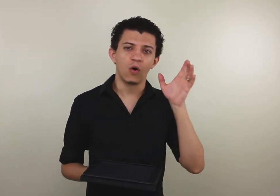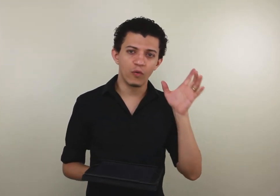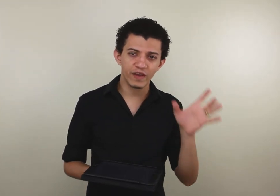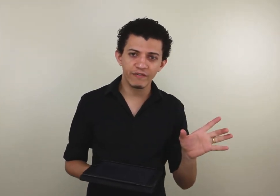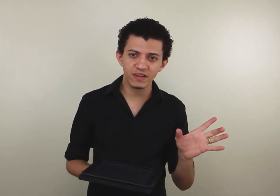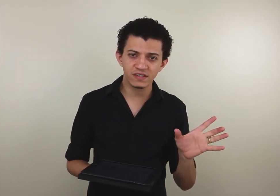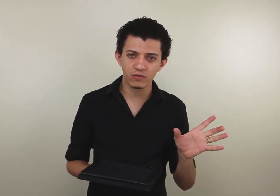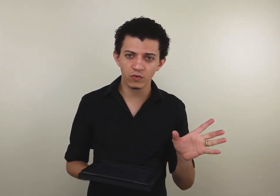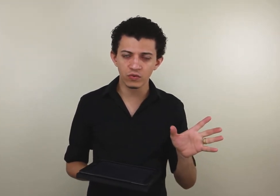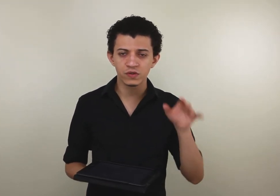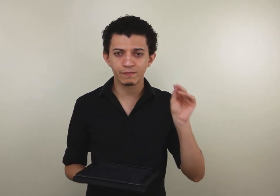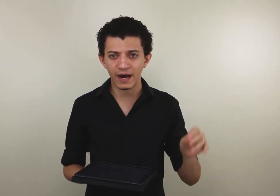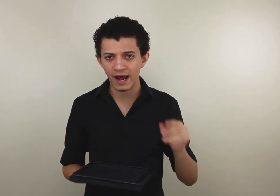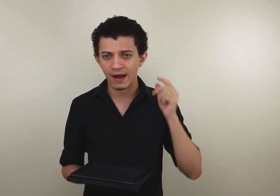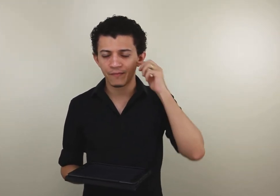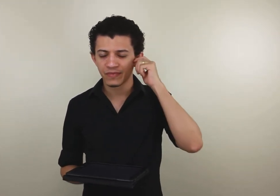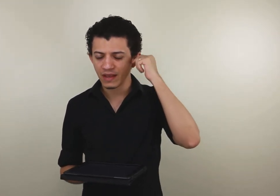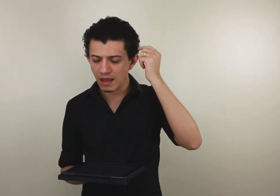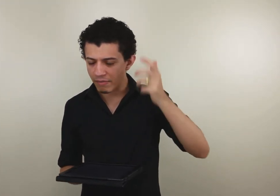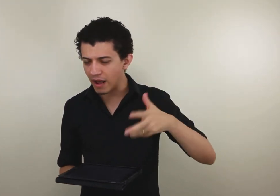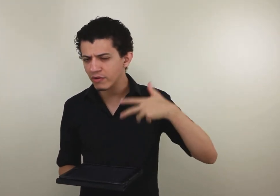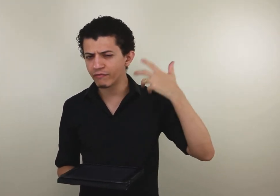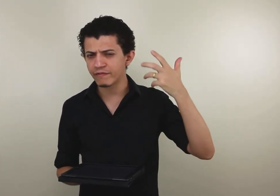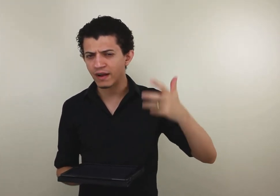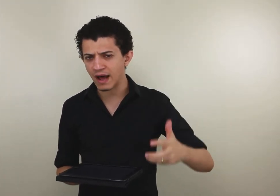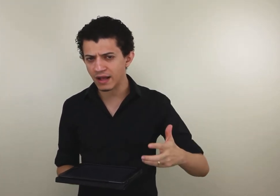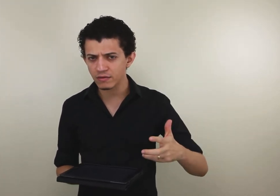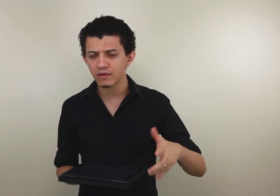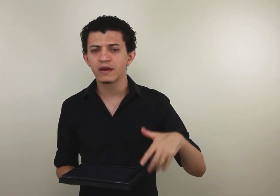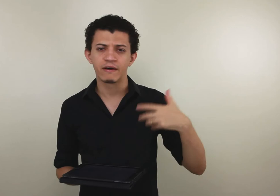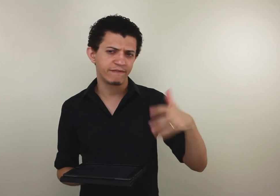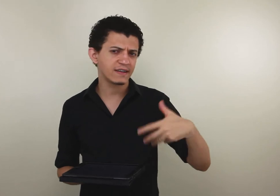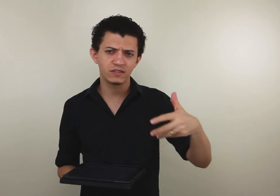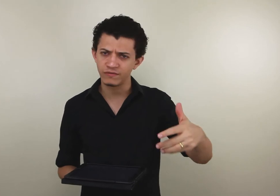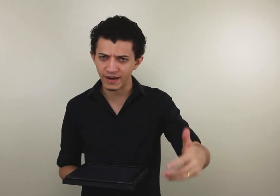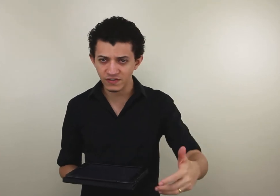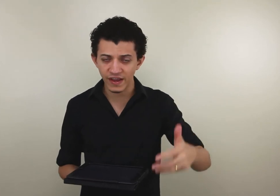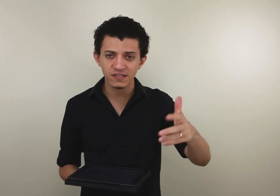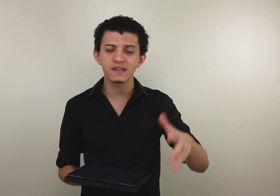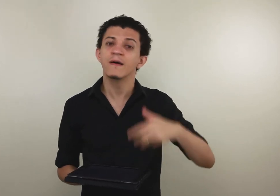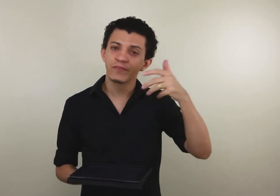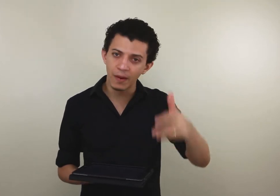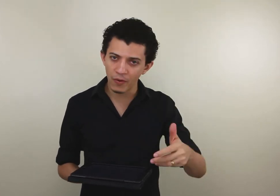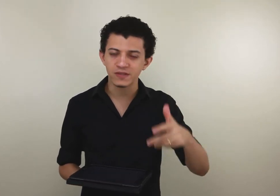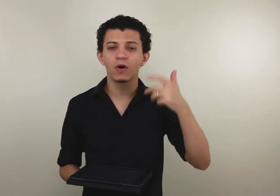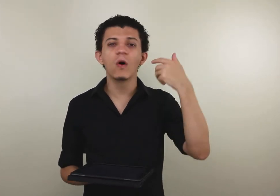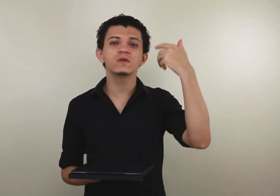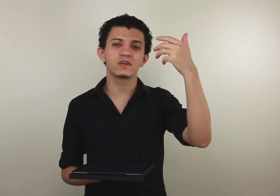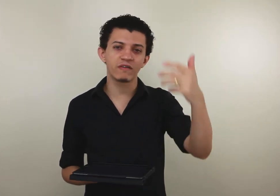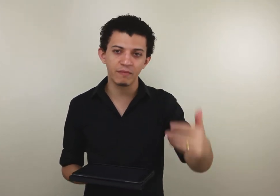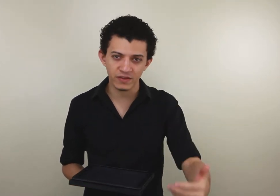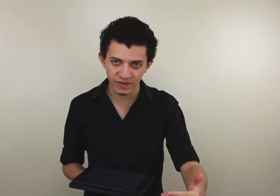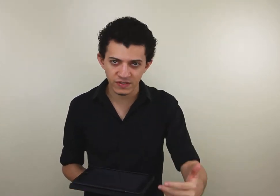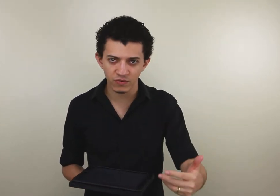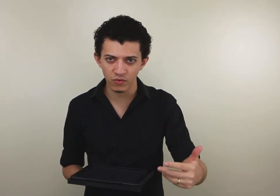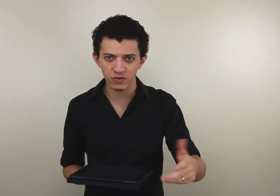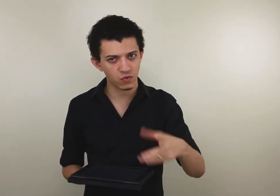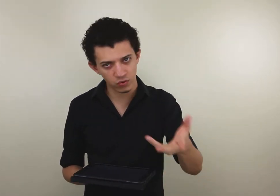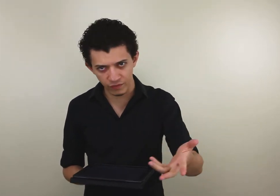Ouvir 20 segundos, parar e lembrar o que foi falado, faça isso várias vezes, depois ouça novamente 20 segundos, com outro